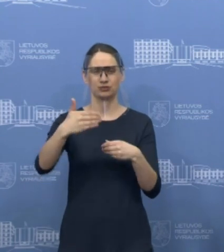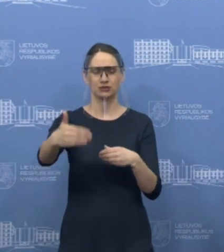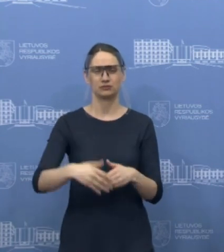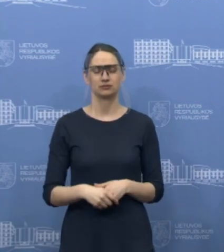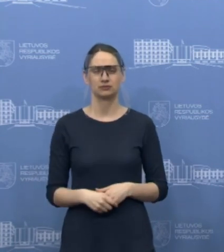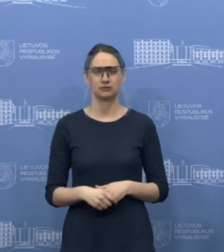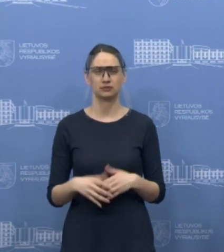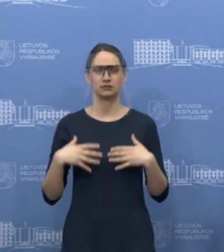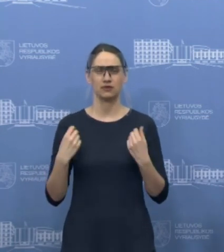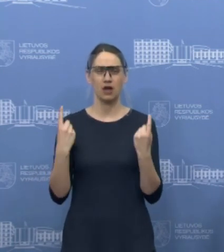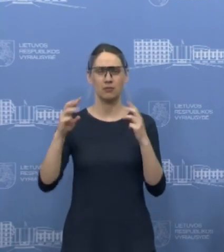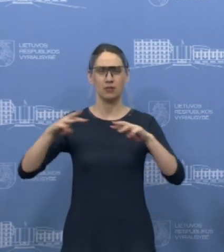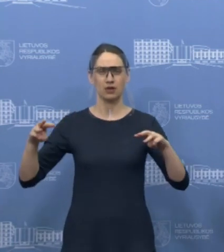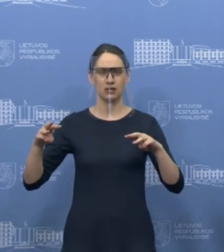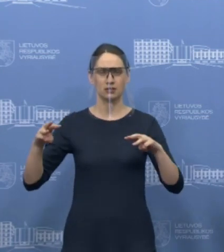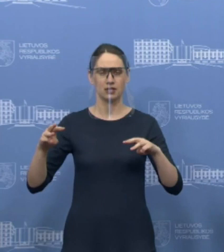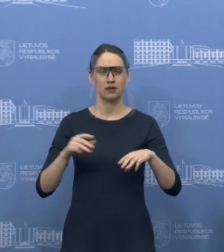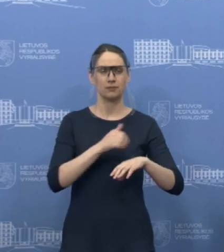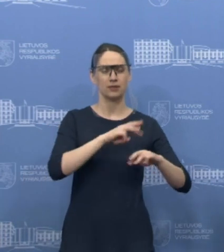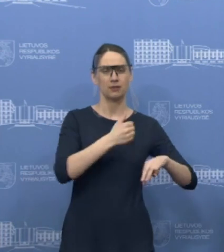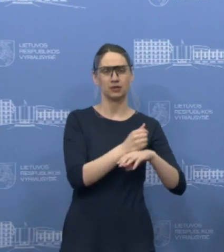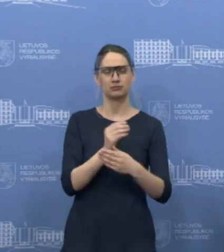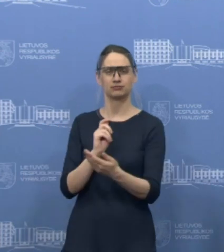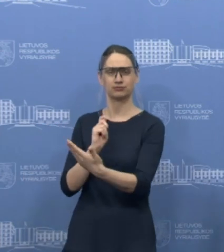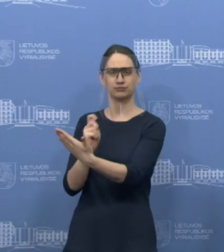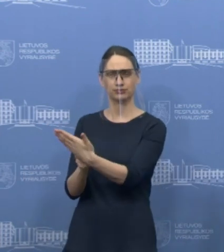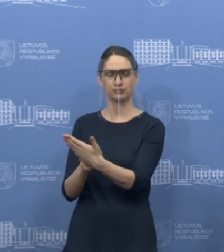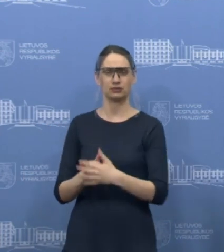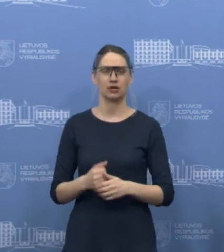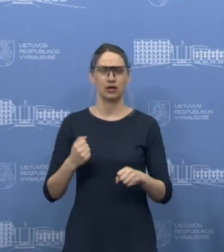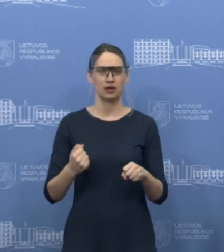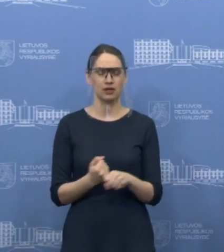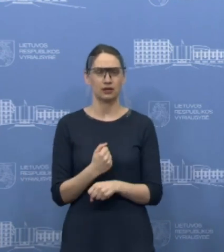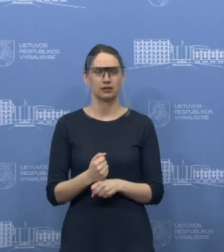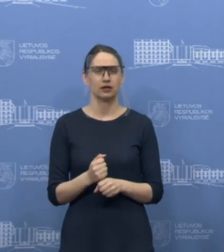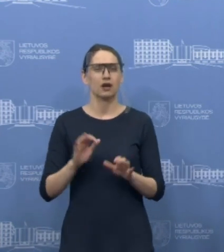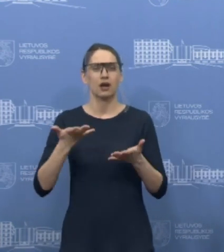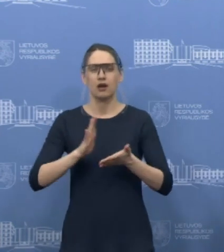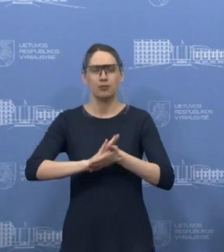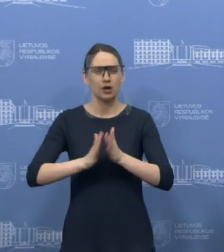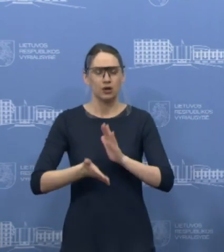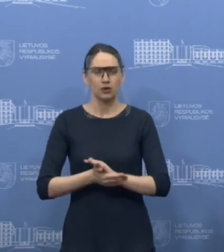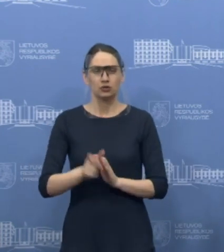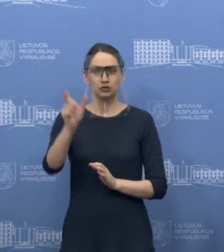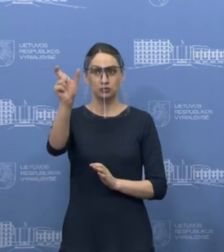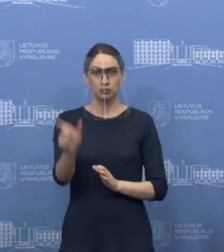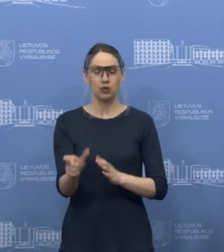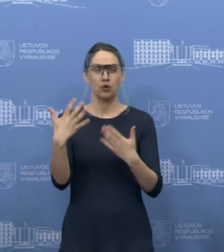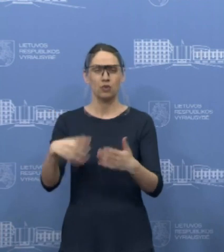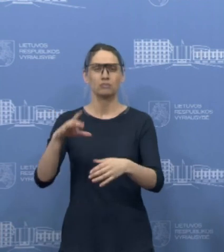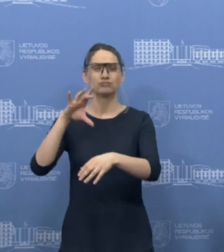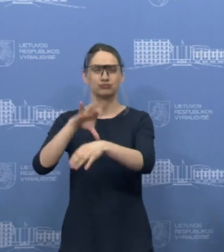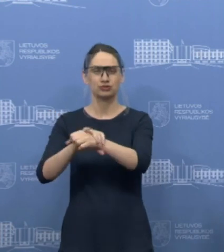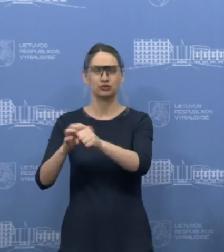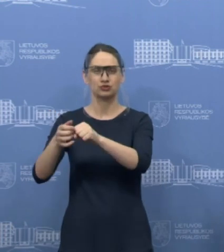pavėdė Sveikatos apsaugos ministerijai artimiausių metų paruošti asmenų, kuriems nustatytas COVID-19,